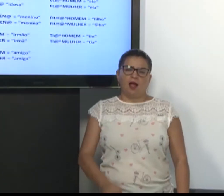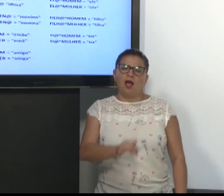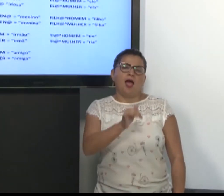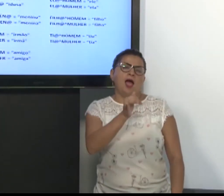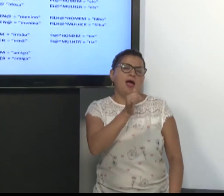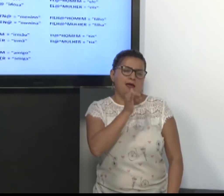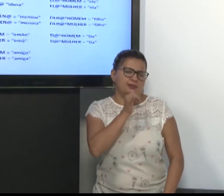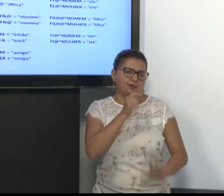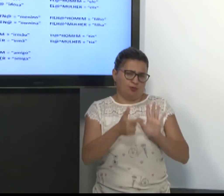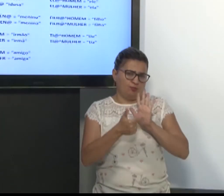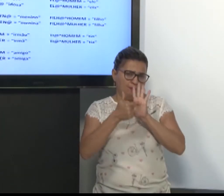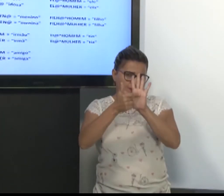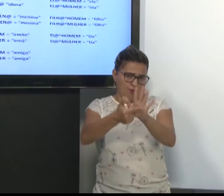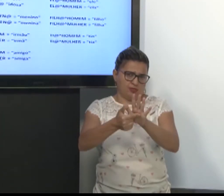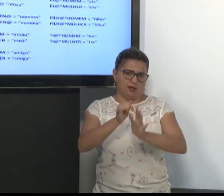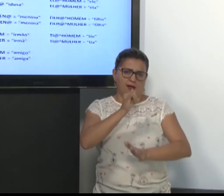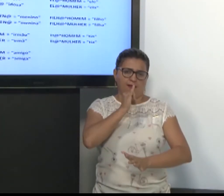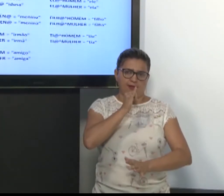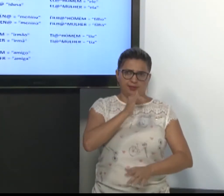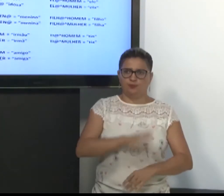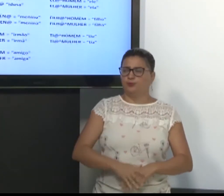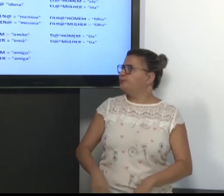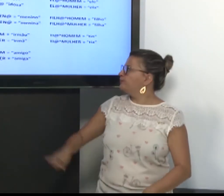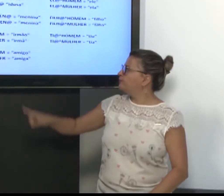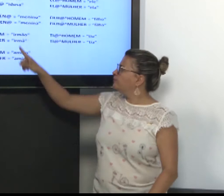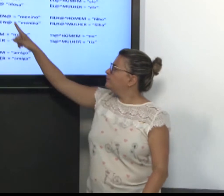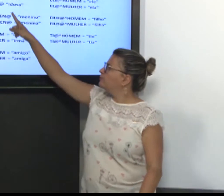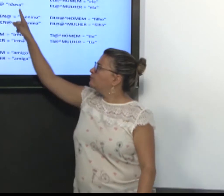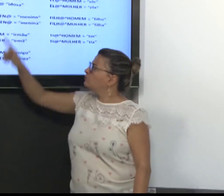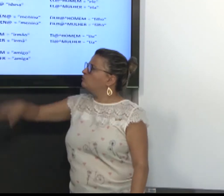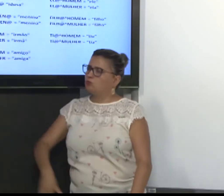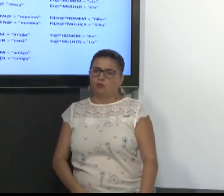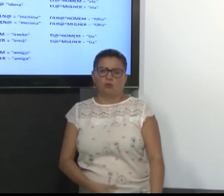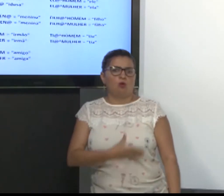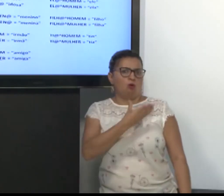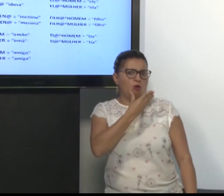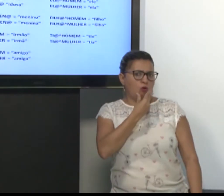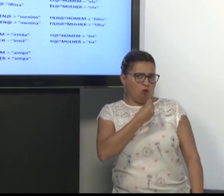Por exemplo, homem velho ou idoso.